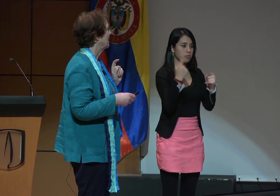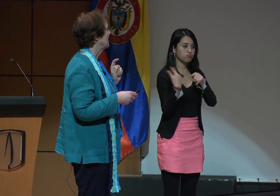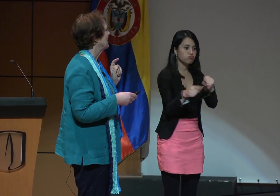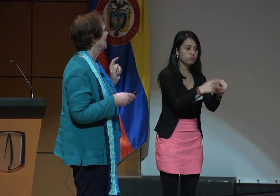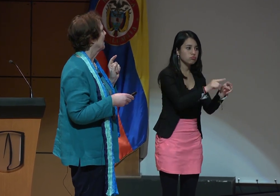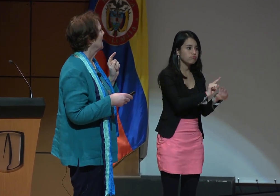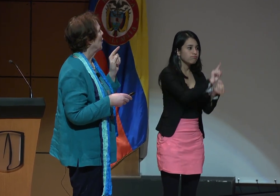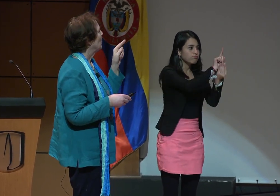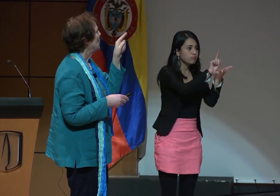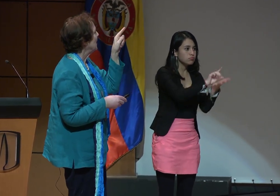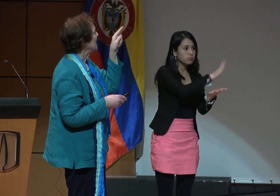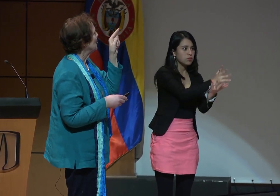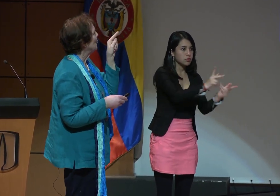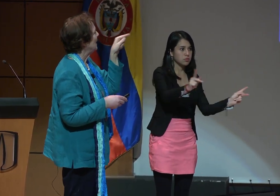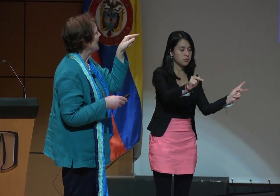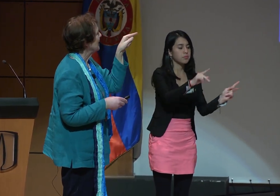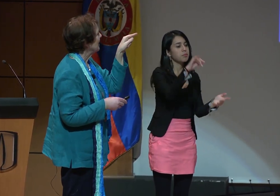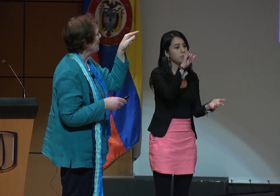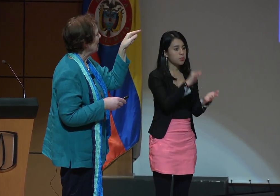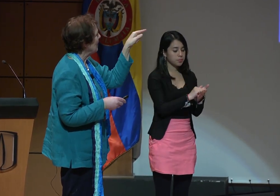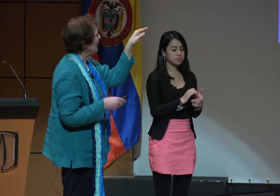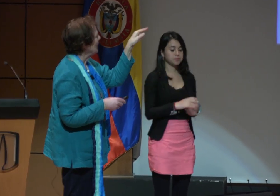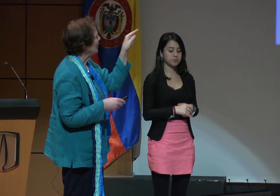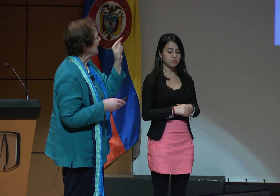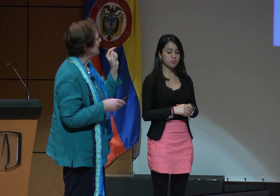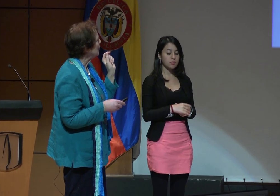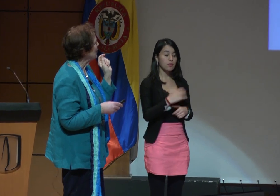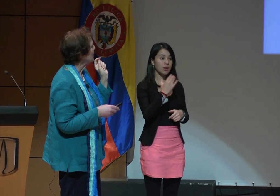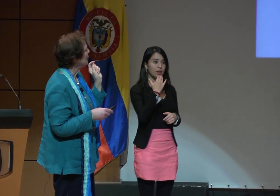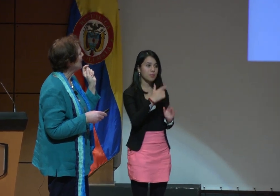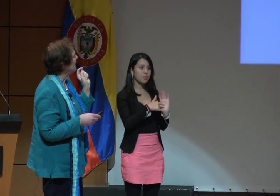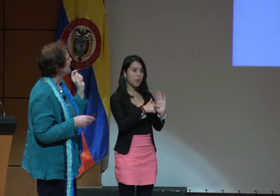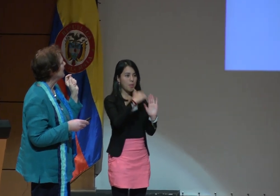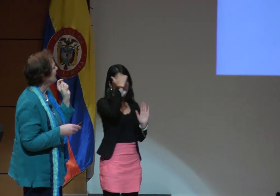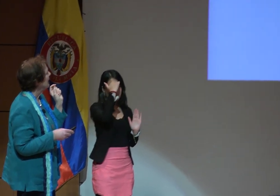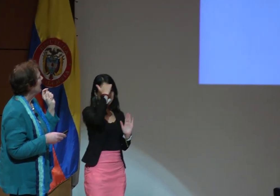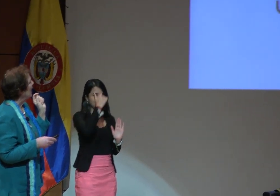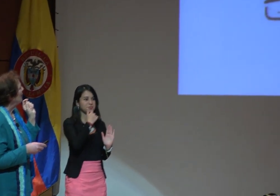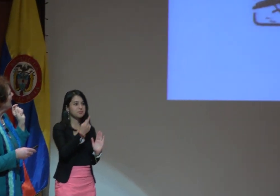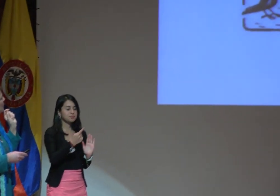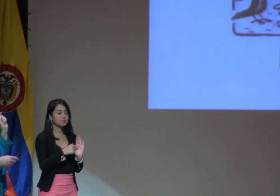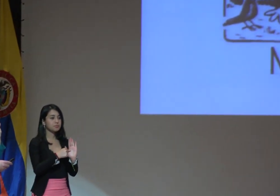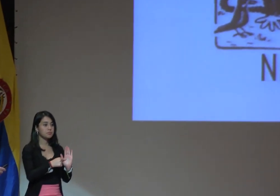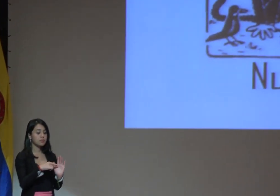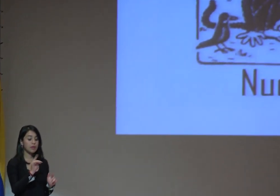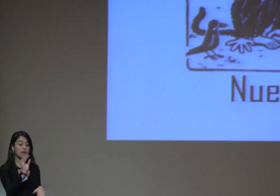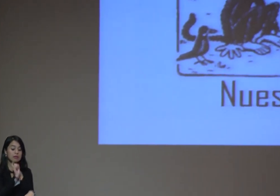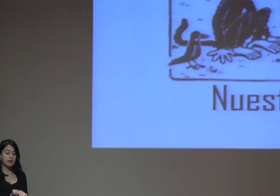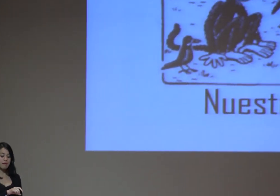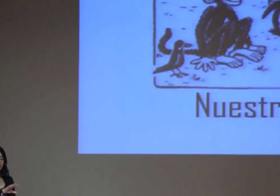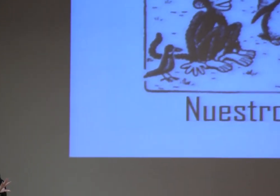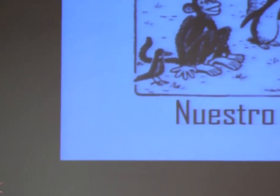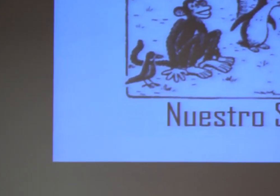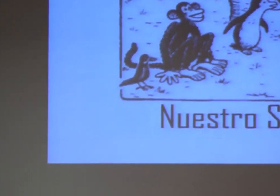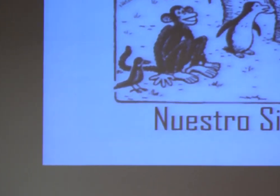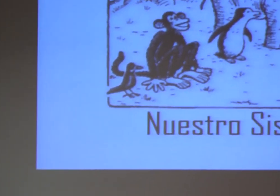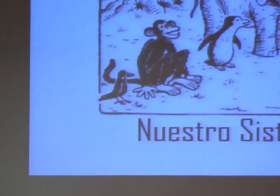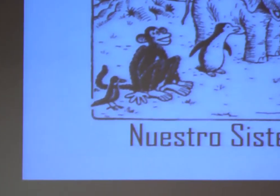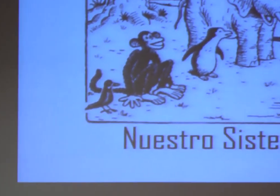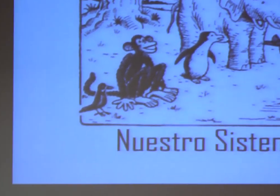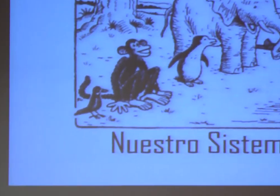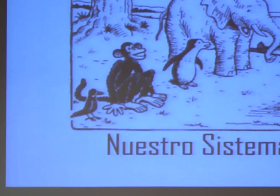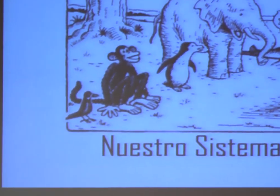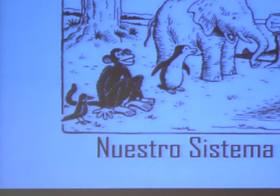estudiantes. Por eso, cuando este profesor dice para una selección justa